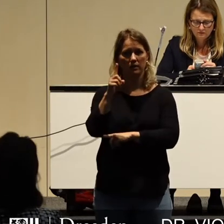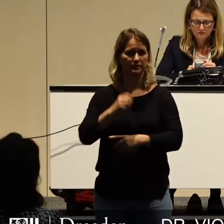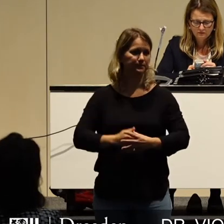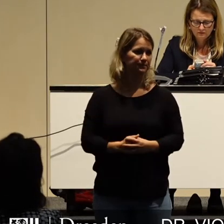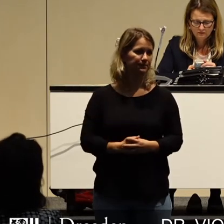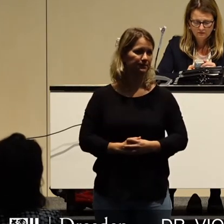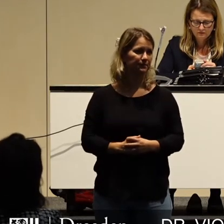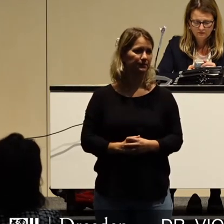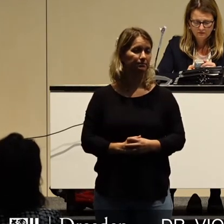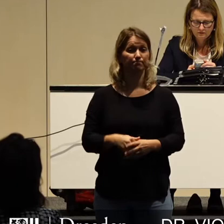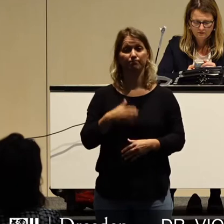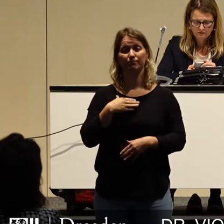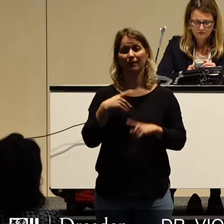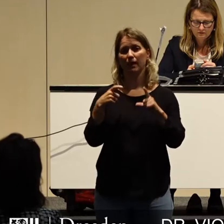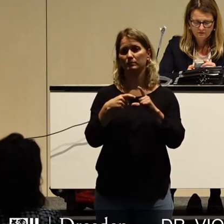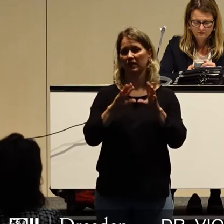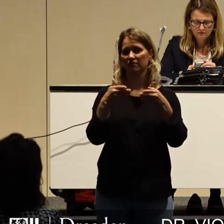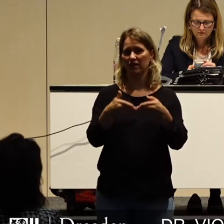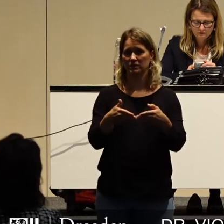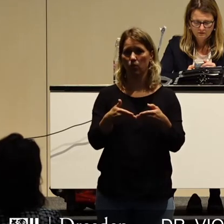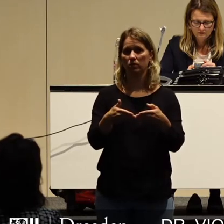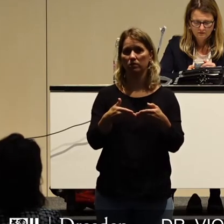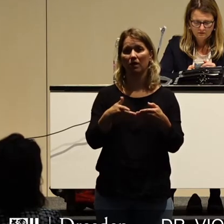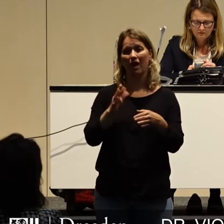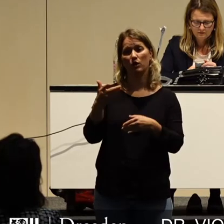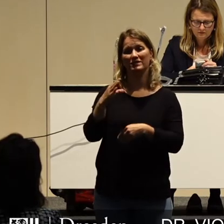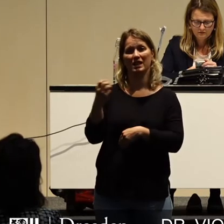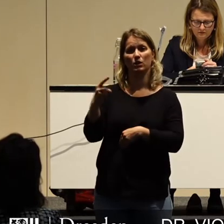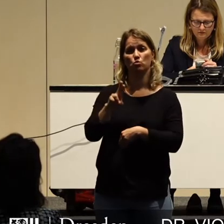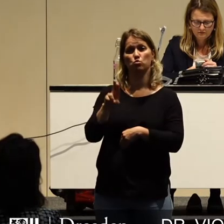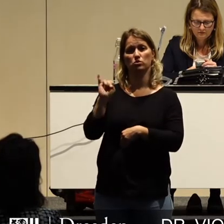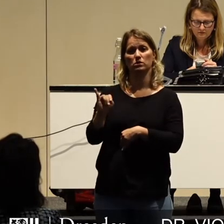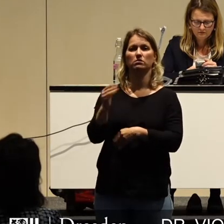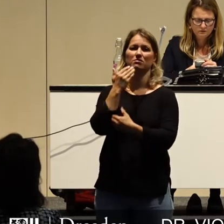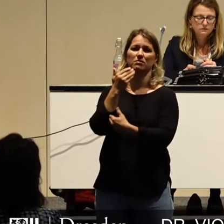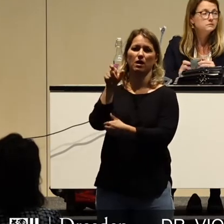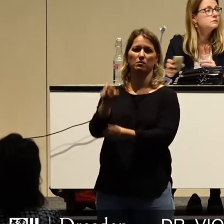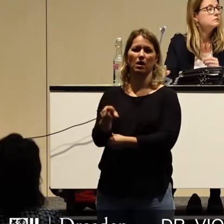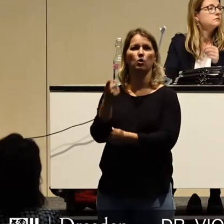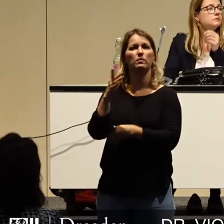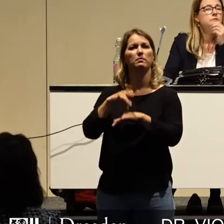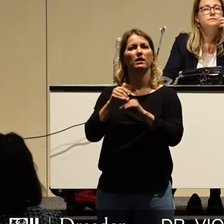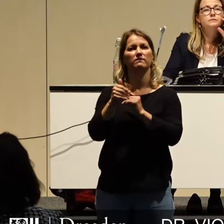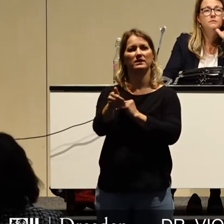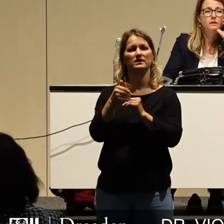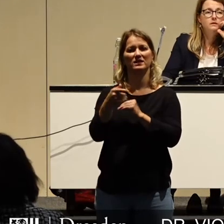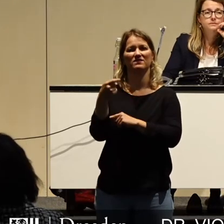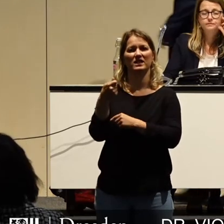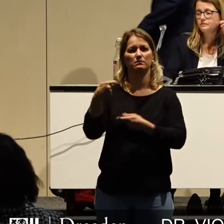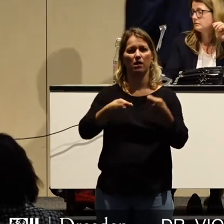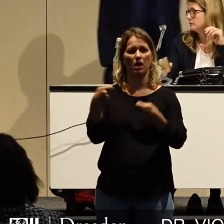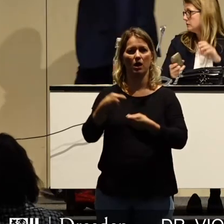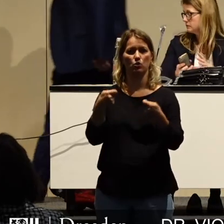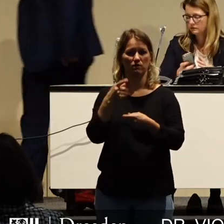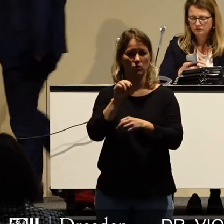Wir als SPD-Fraktion sind der CDU dankbar für diese Aktuelle Stunde zur mittelfristigen Finanzplanung mit Blick auf den zu